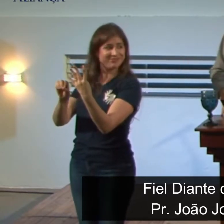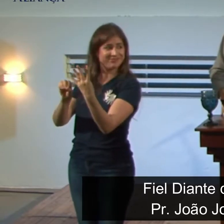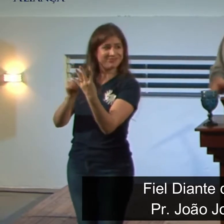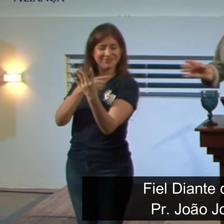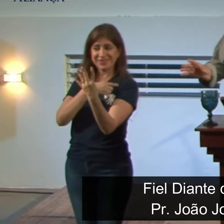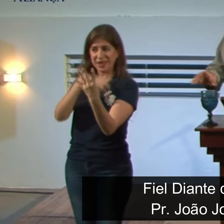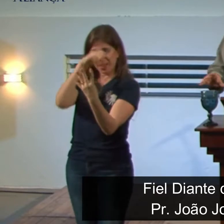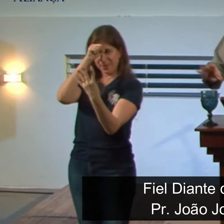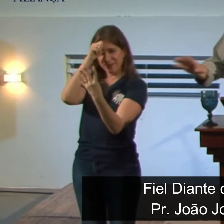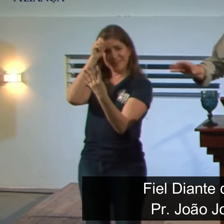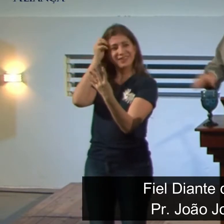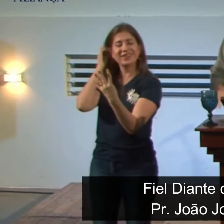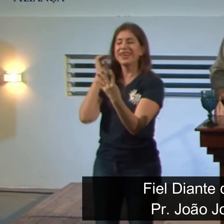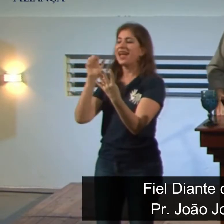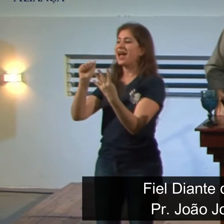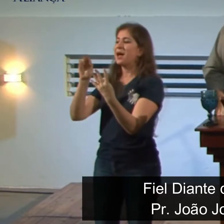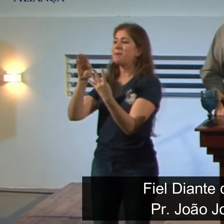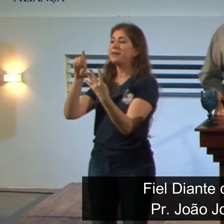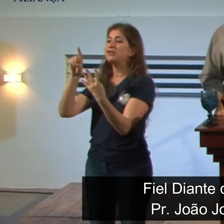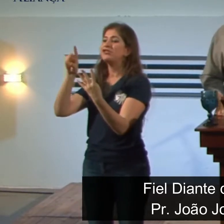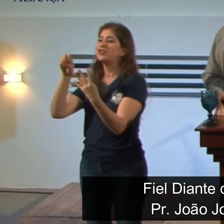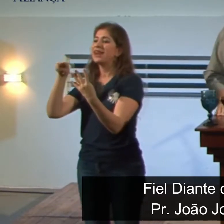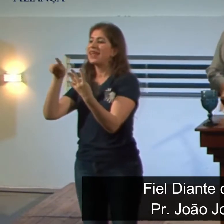coisa faça só Abide.